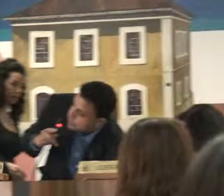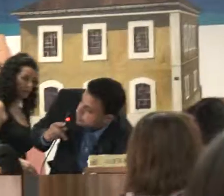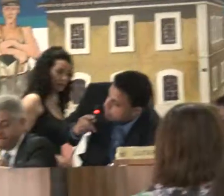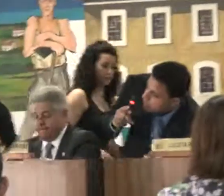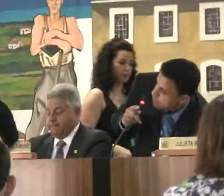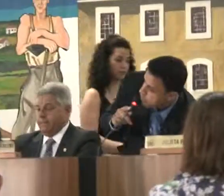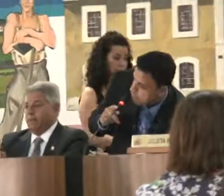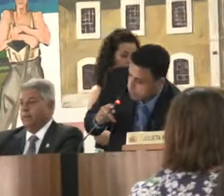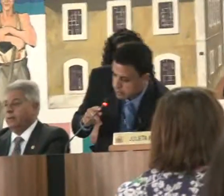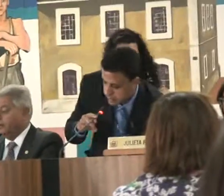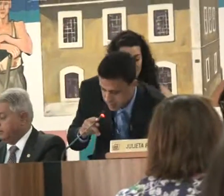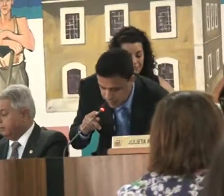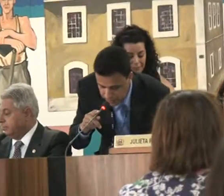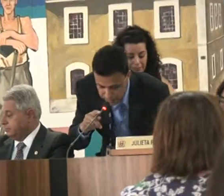O nosso diretor, Zé Maria.